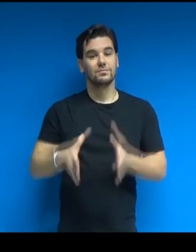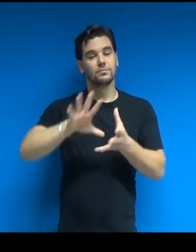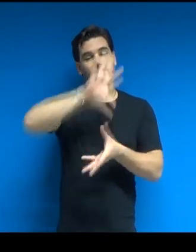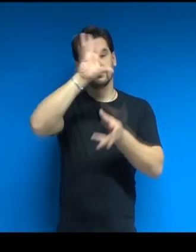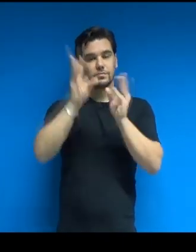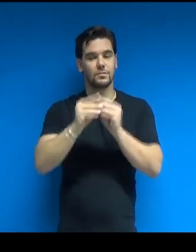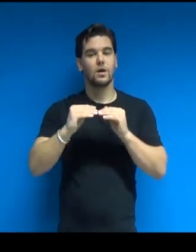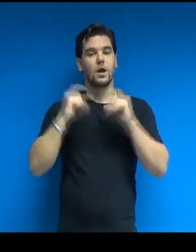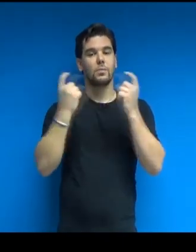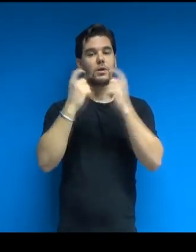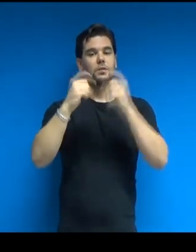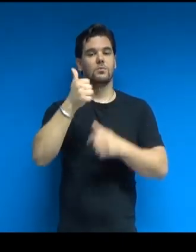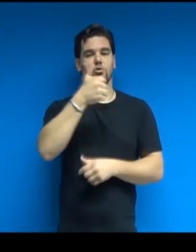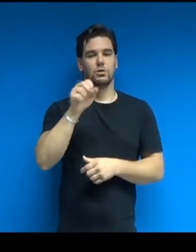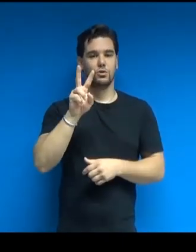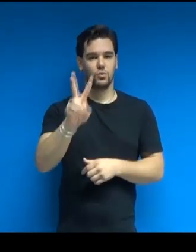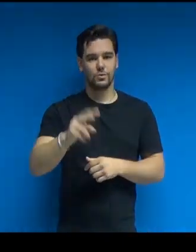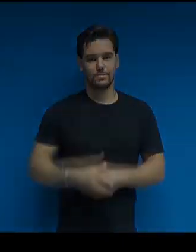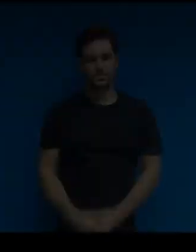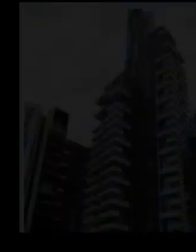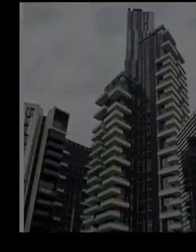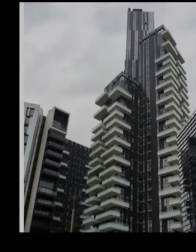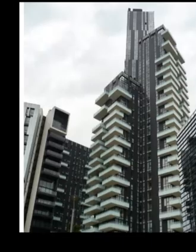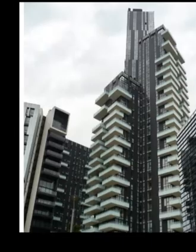centrale, da dove arriva la luce naturale.